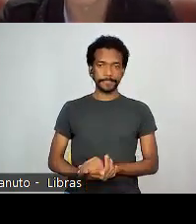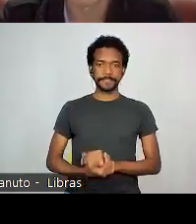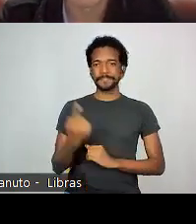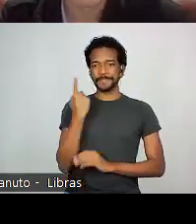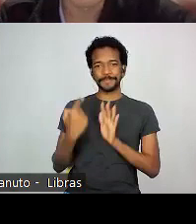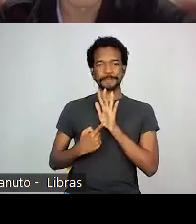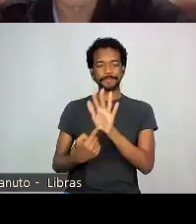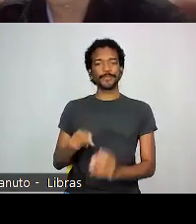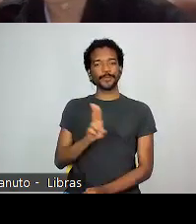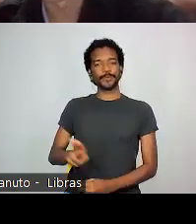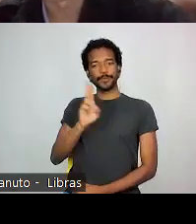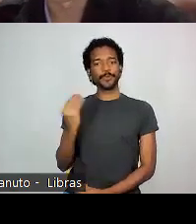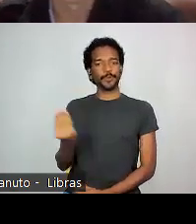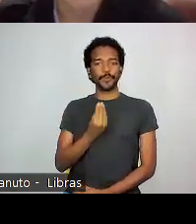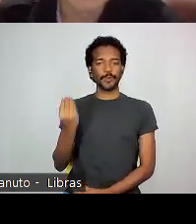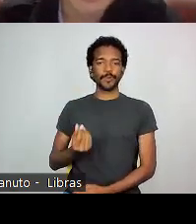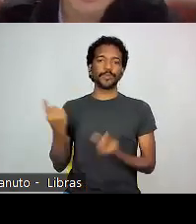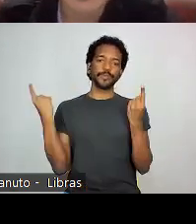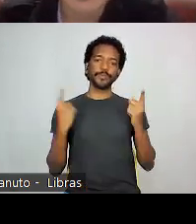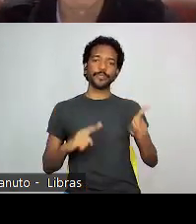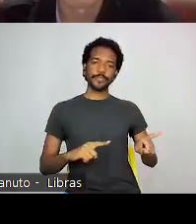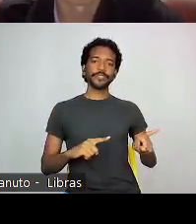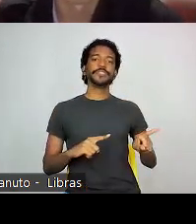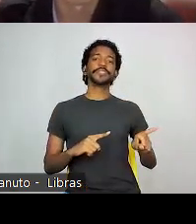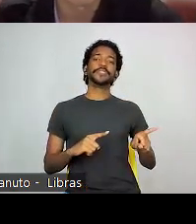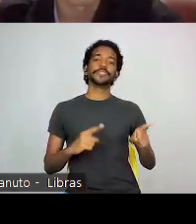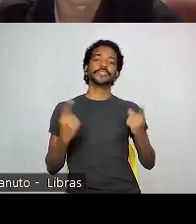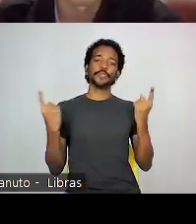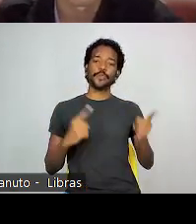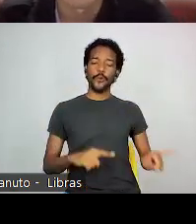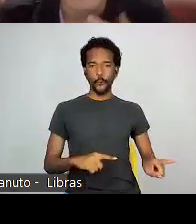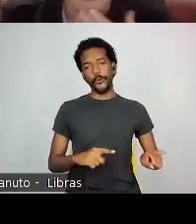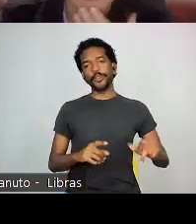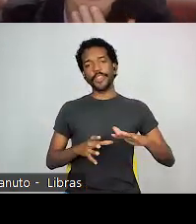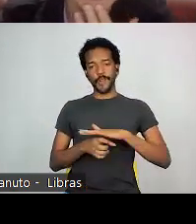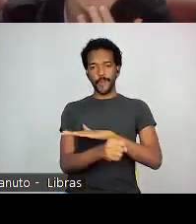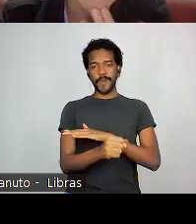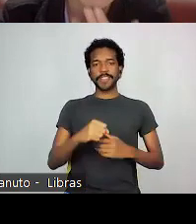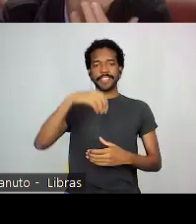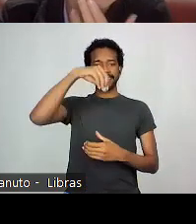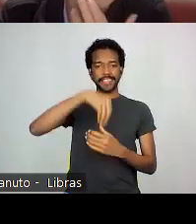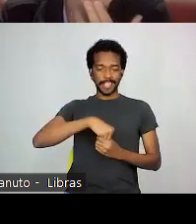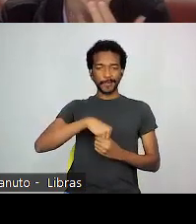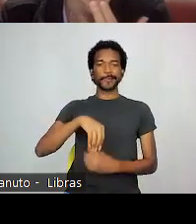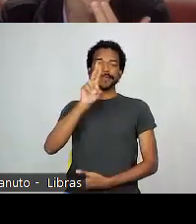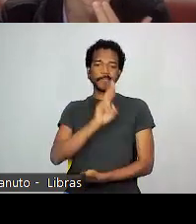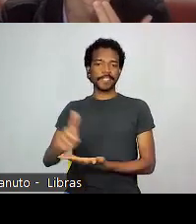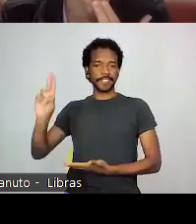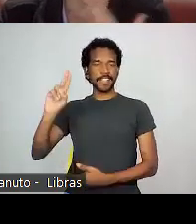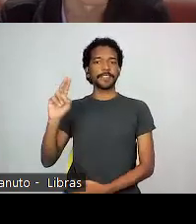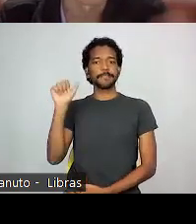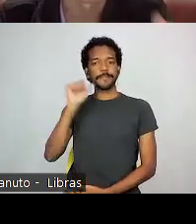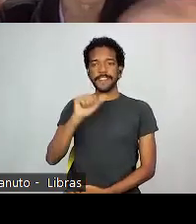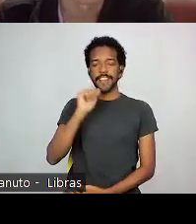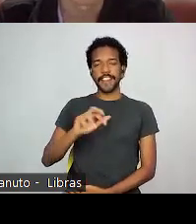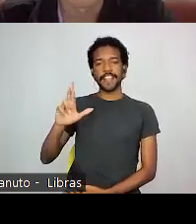imigração japonesa contra as cotas nas universidades. Uma postagem da Raquel Shirazade, a jornalista, ela